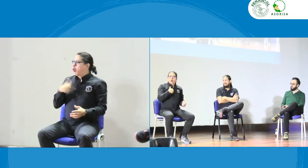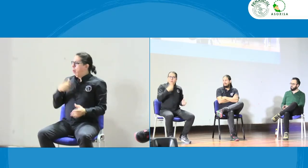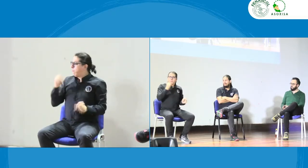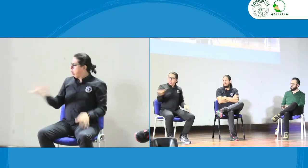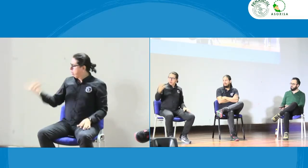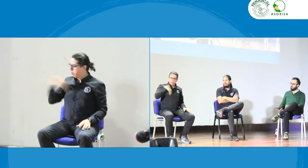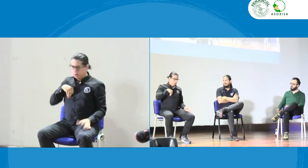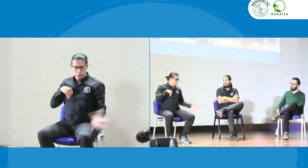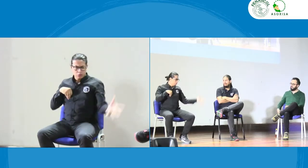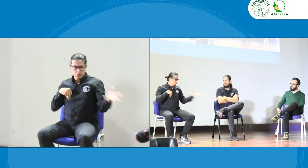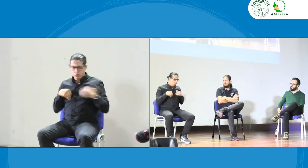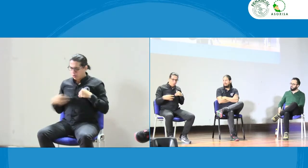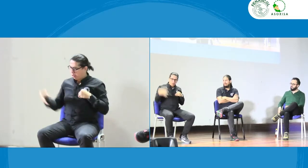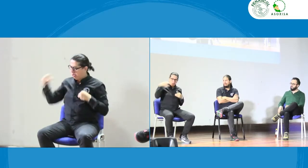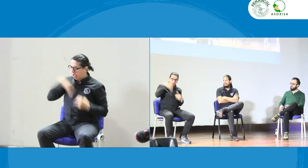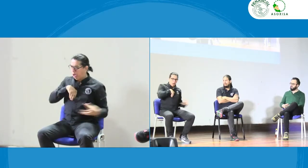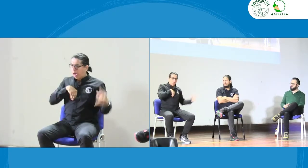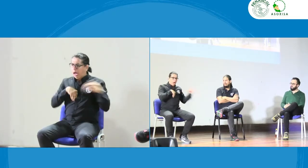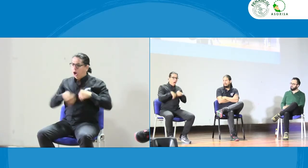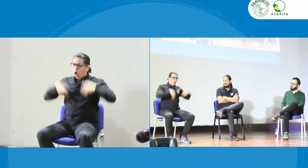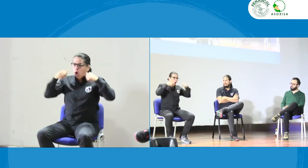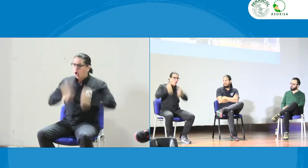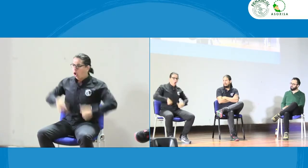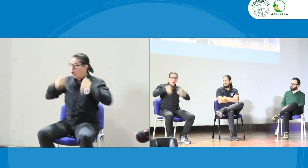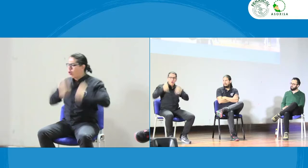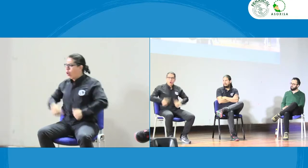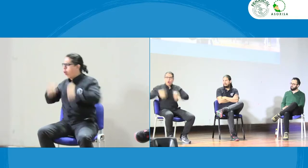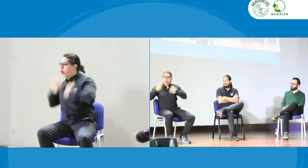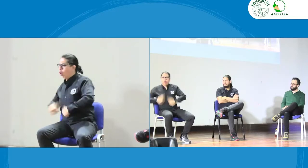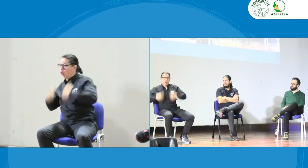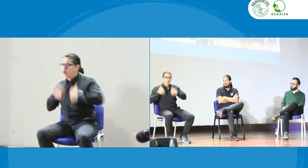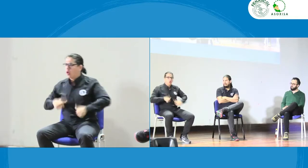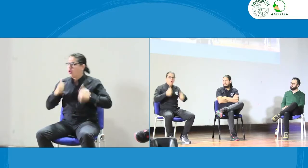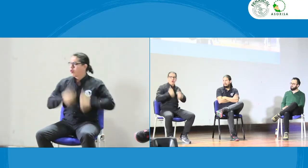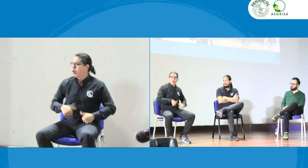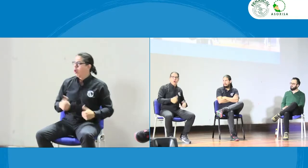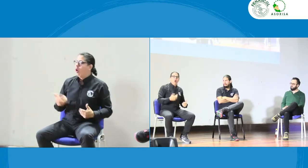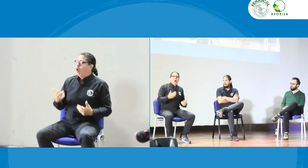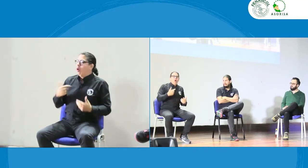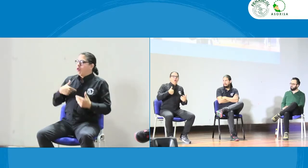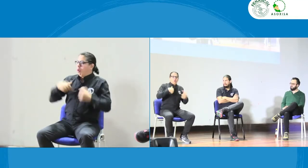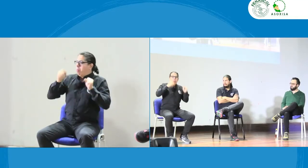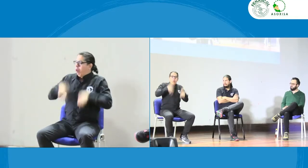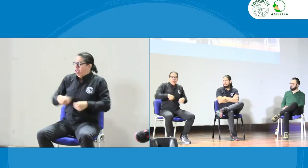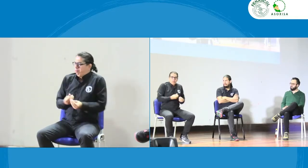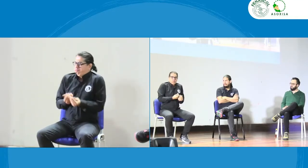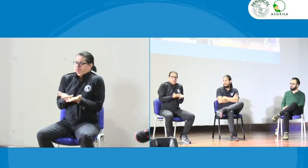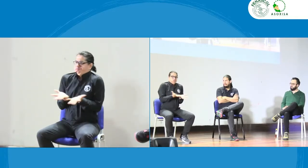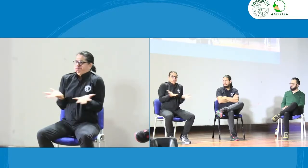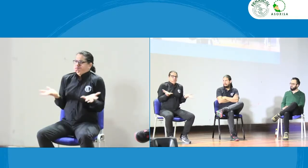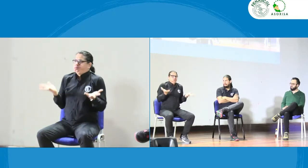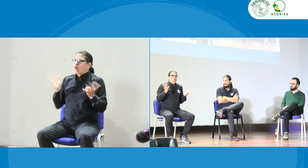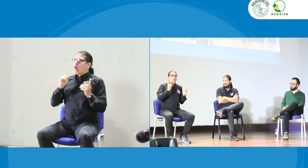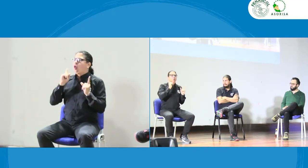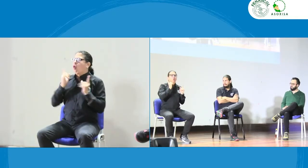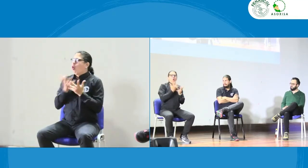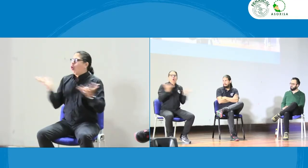intérpretes no hay formación algunos simplemente han ido apropiando roles y roles y roles de manera